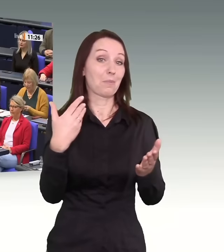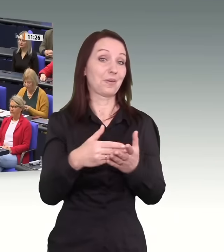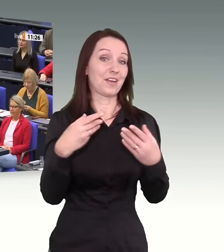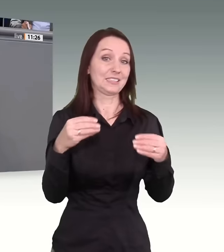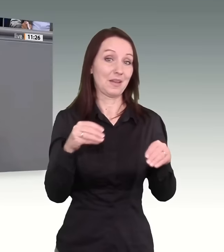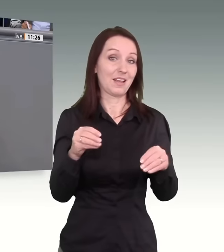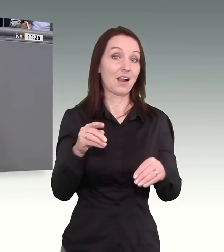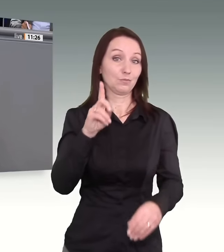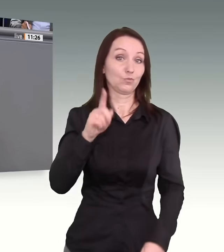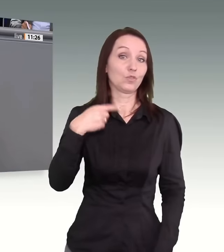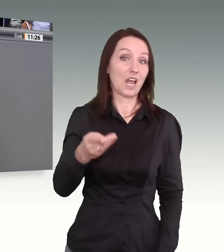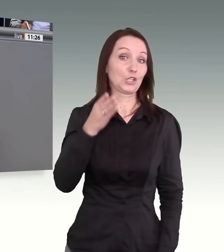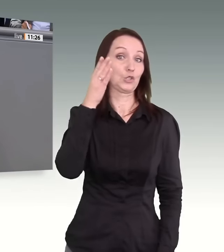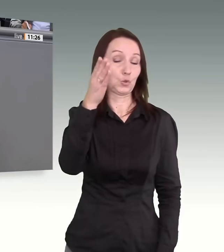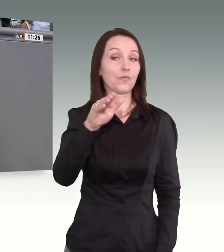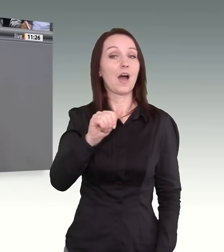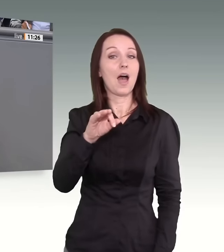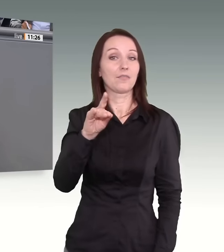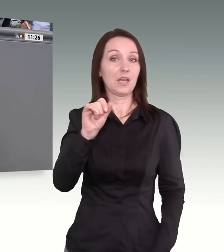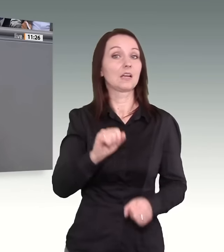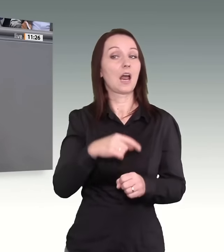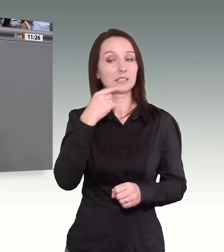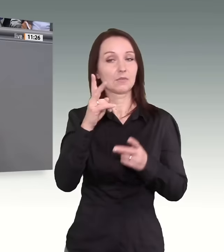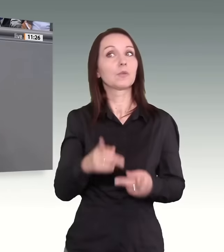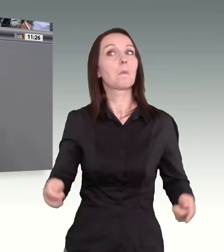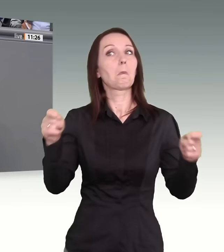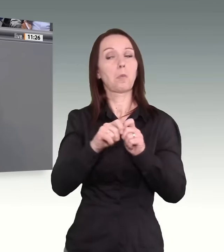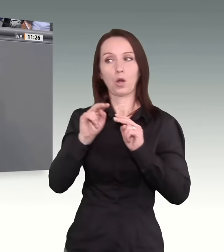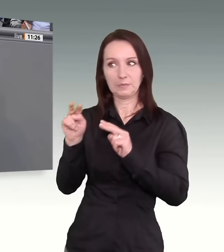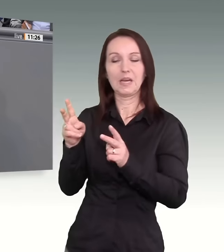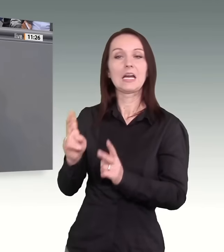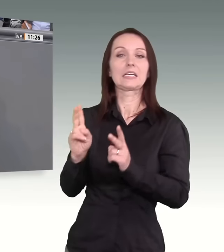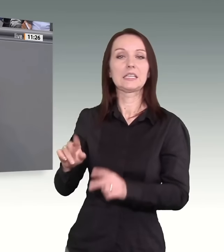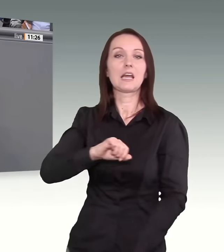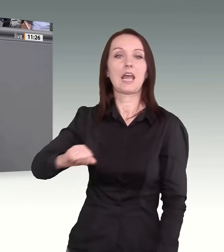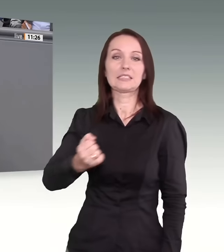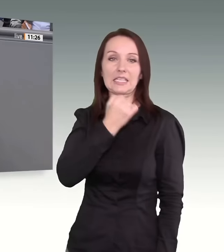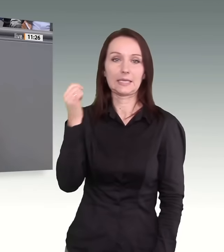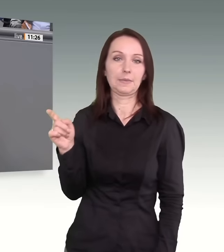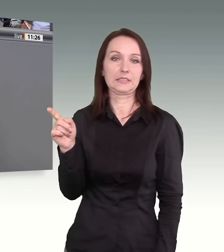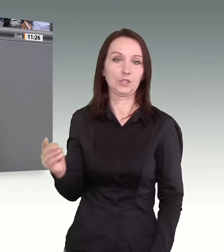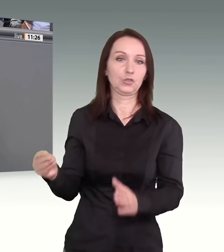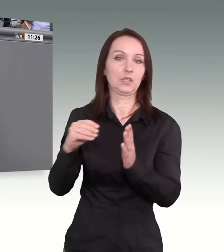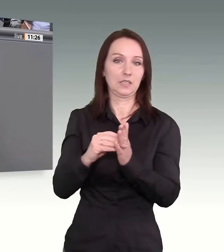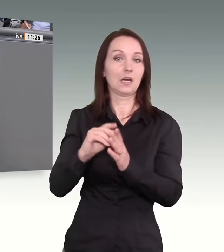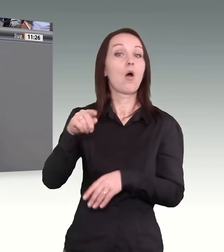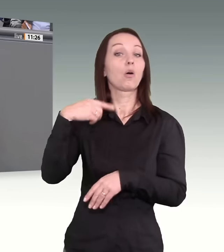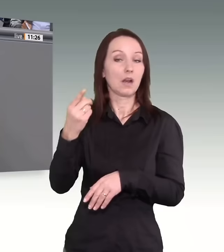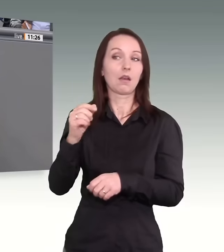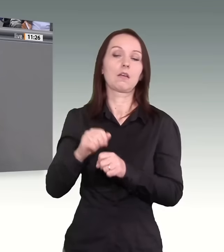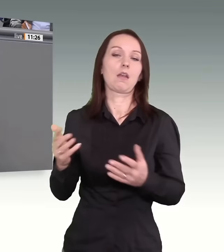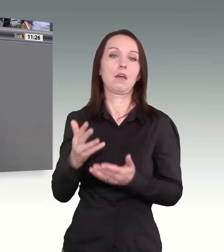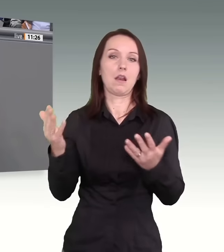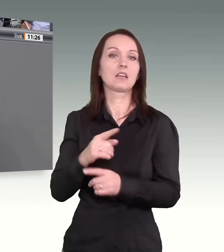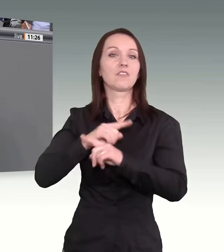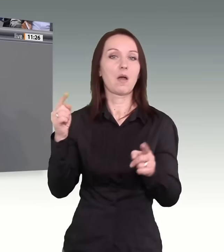damit künftig die AfD als gesichert rechtsextremistisch auch auf Bundesebene eingesetzt wird, was auch wieder Verbotsverfahren, die berechtigt werden,